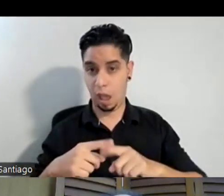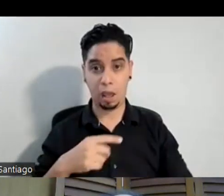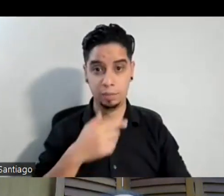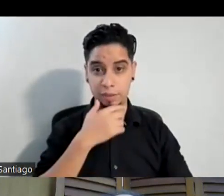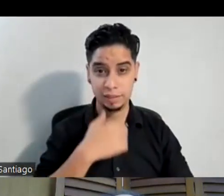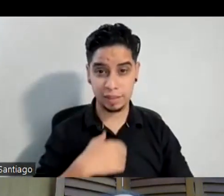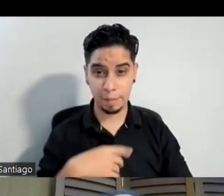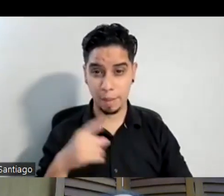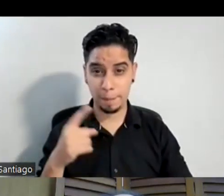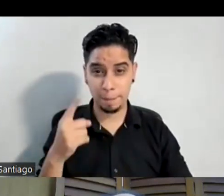bien nerviositos